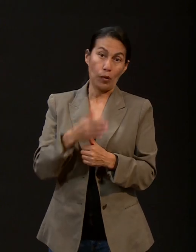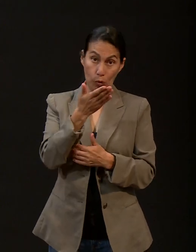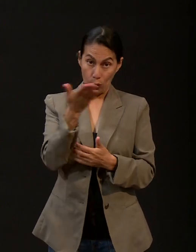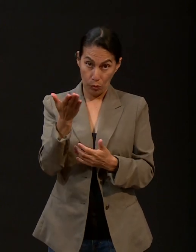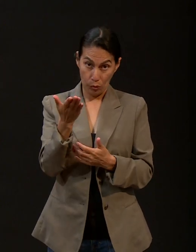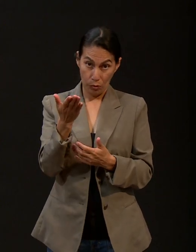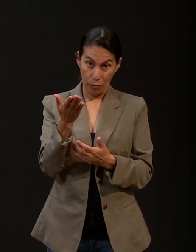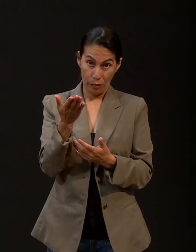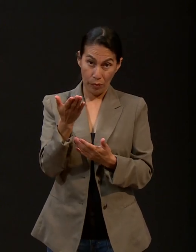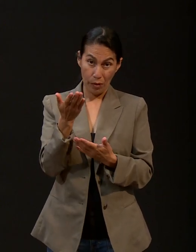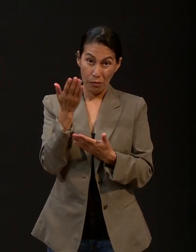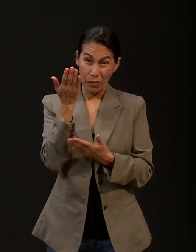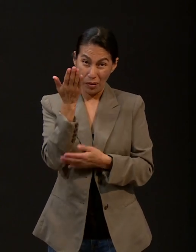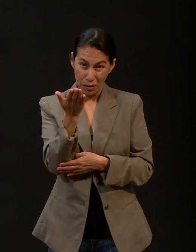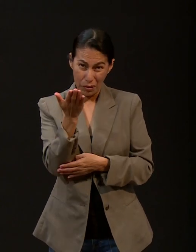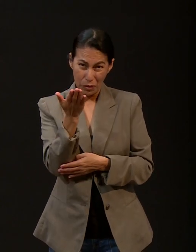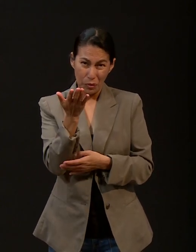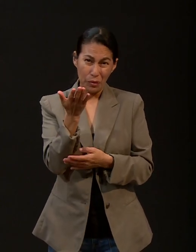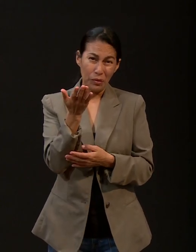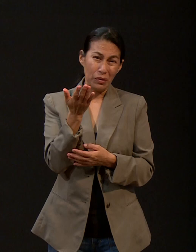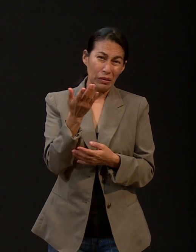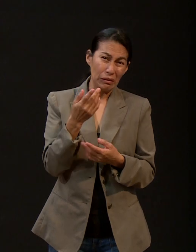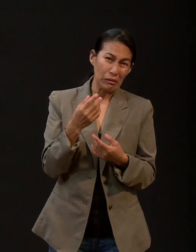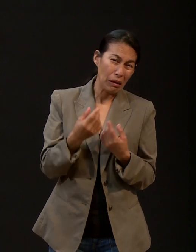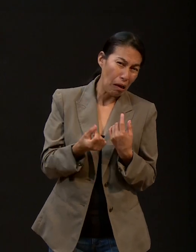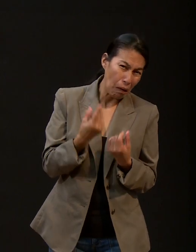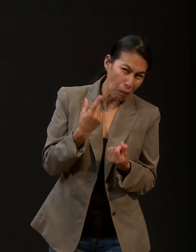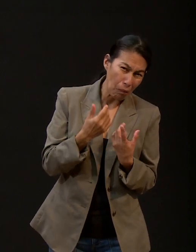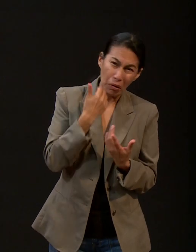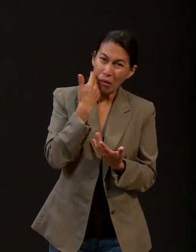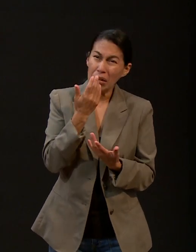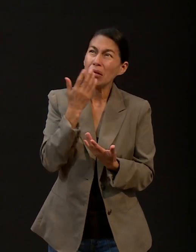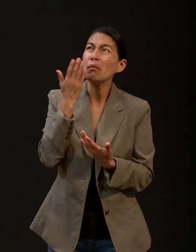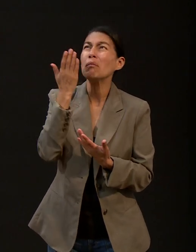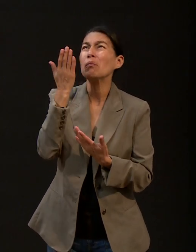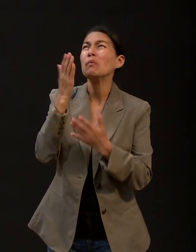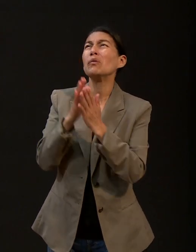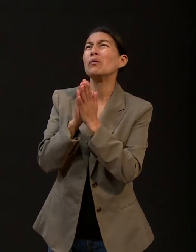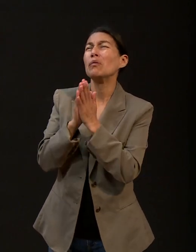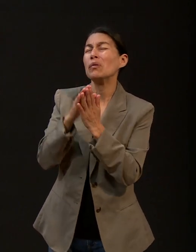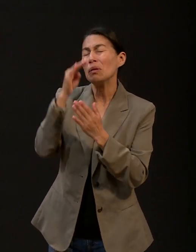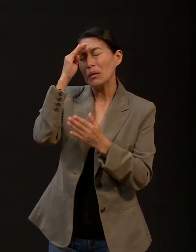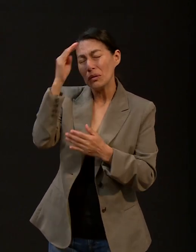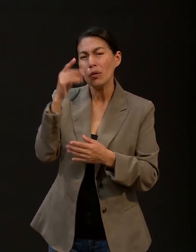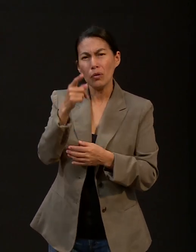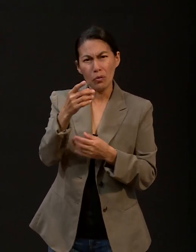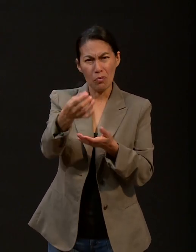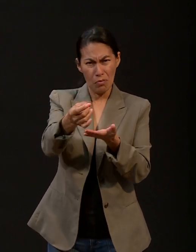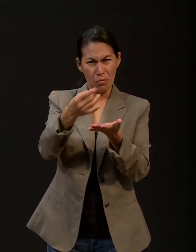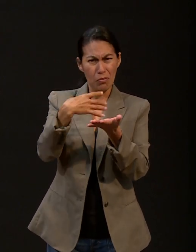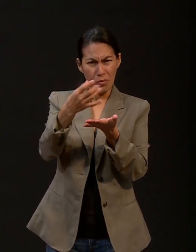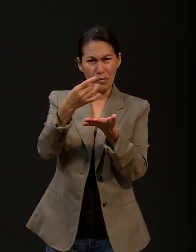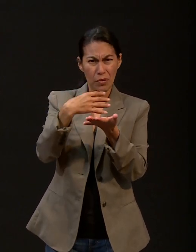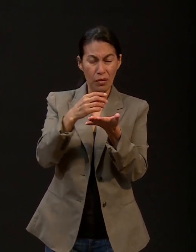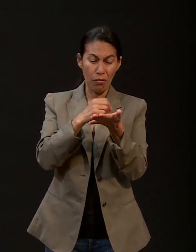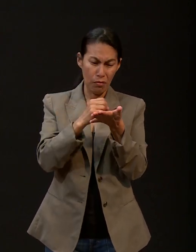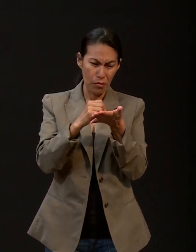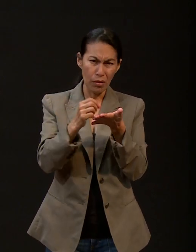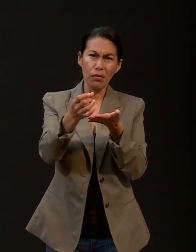unamos a orar por esos pedidos de oración. Desde luego, hay un grupo de hermosas damas, las guerreras de la oración y otros